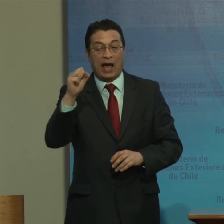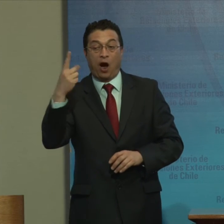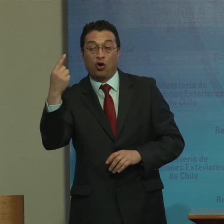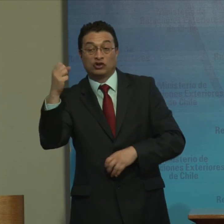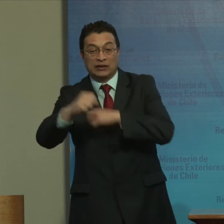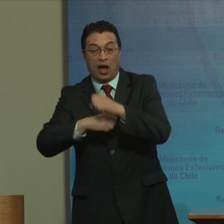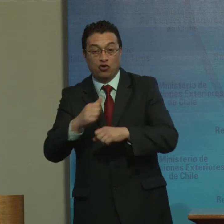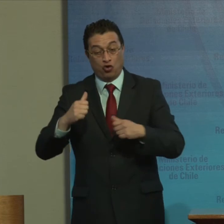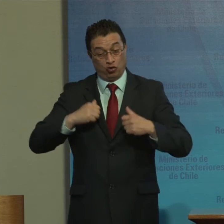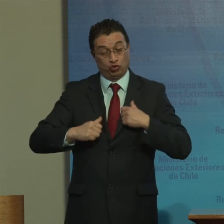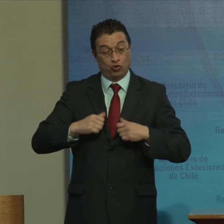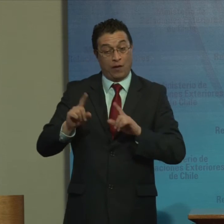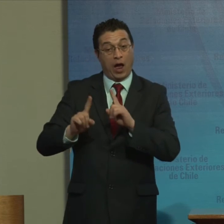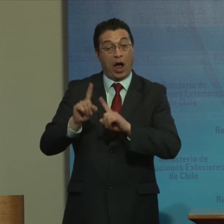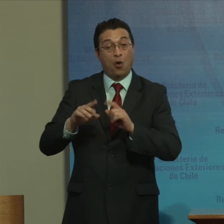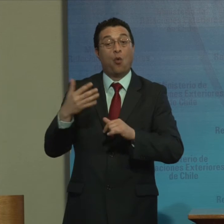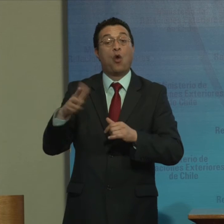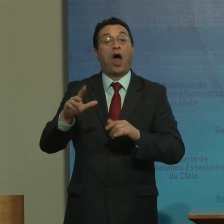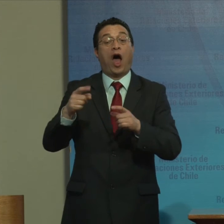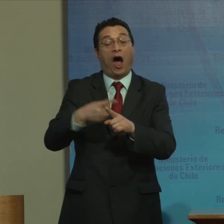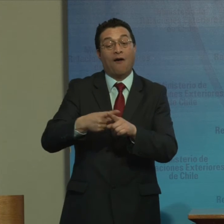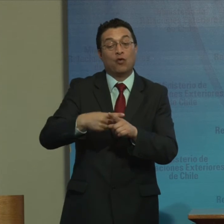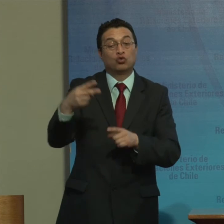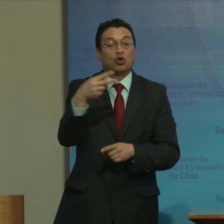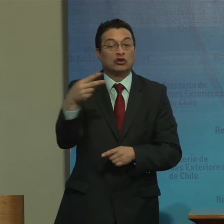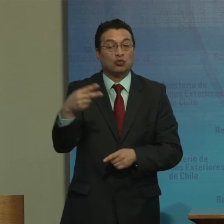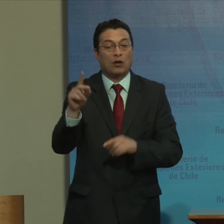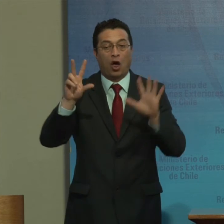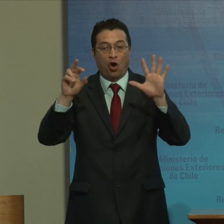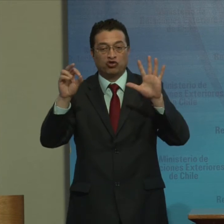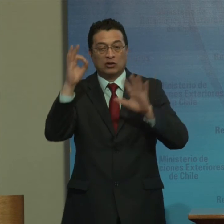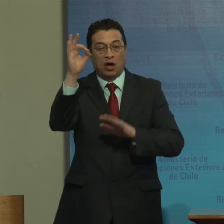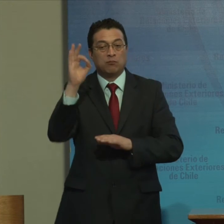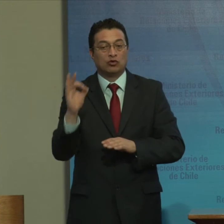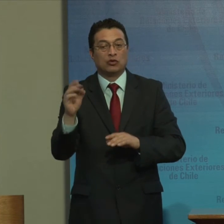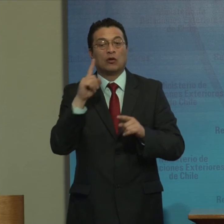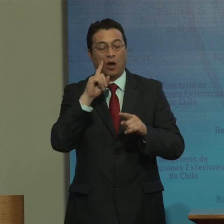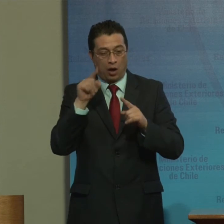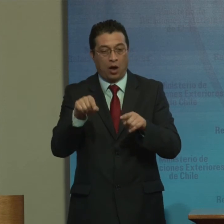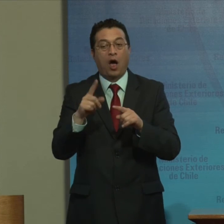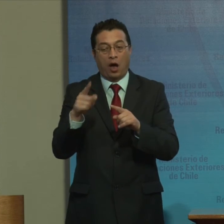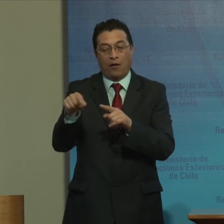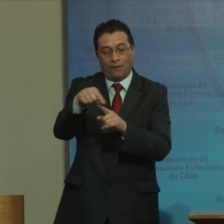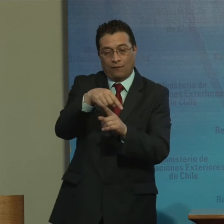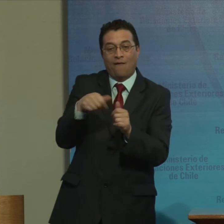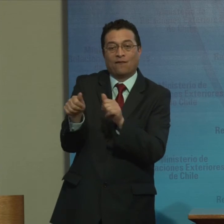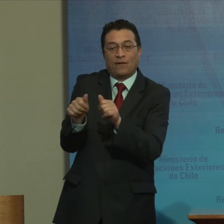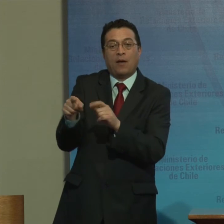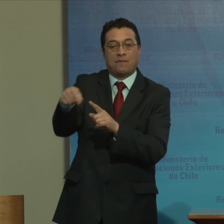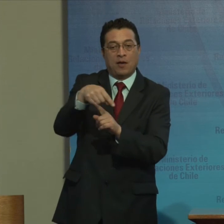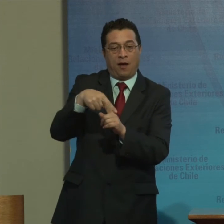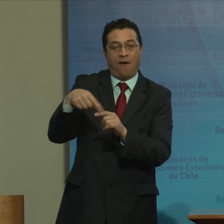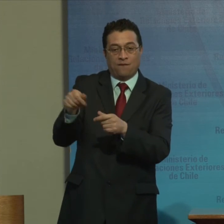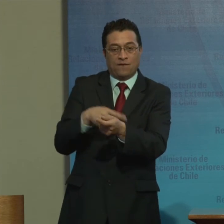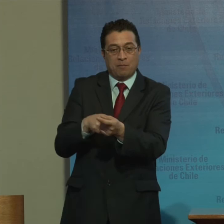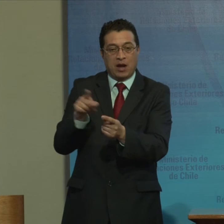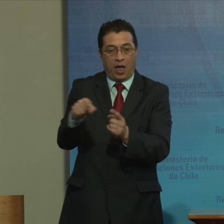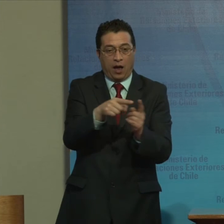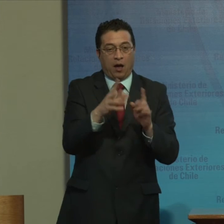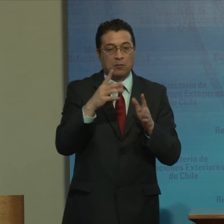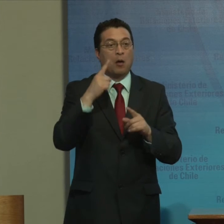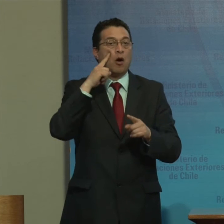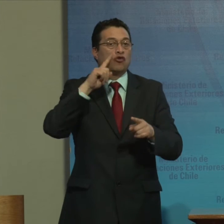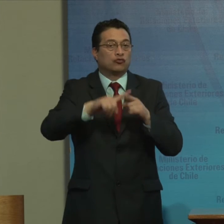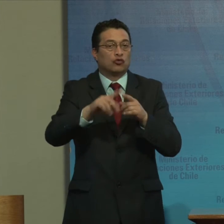11 años Que sufren Abuso sexual En un 80% El erosor Pertenece Al entorno familiar Desconociéndose El